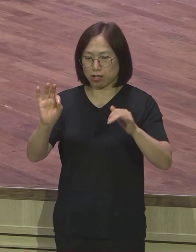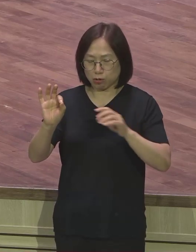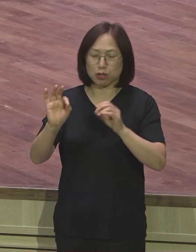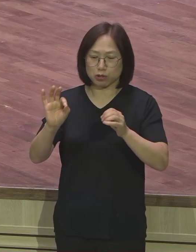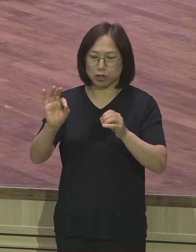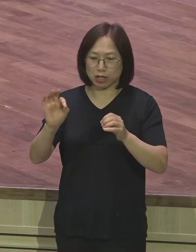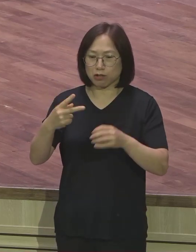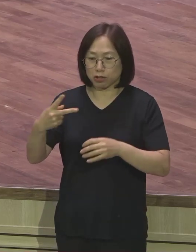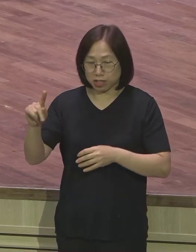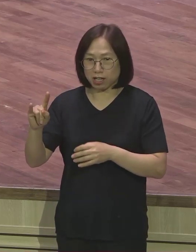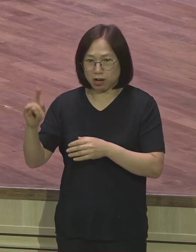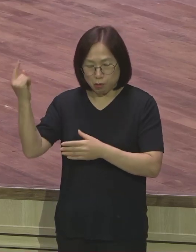대단하죠.